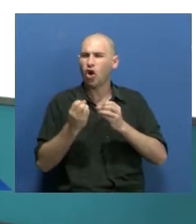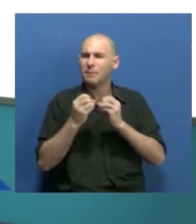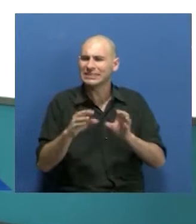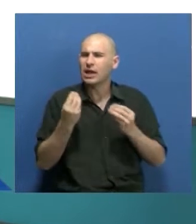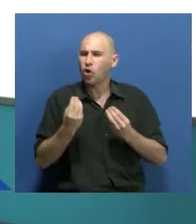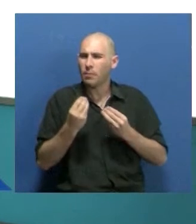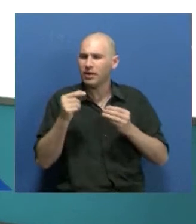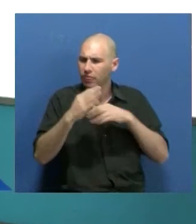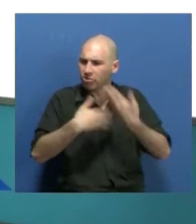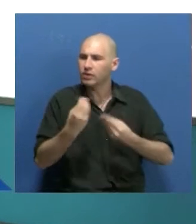empezó a llevar a cabo esto?